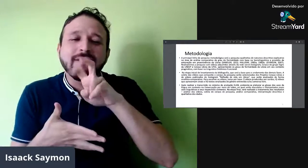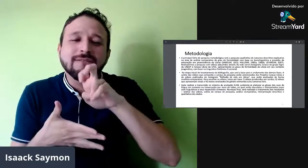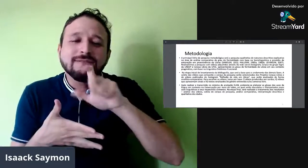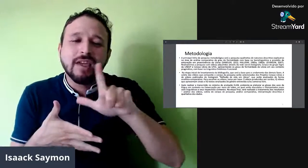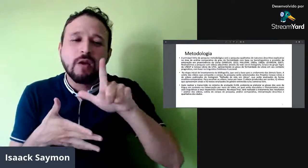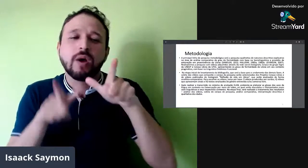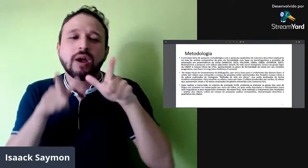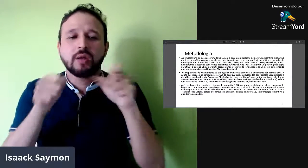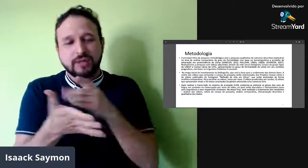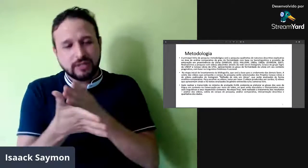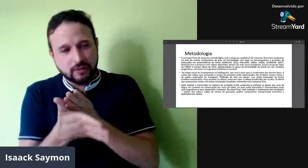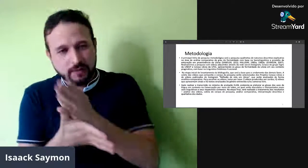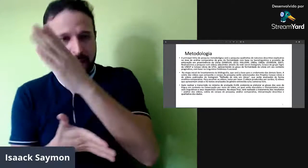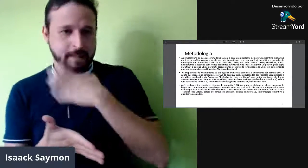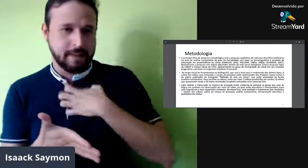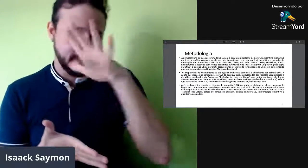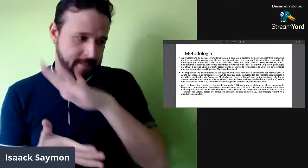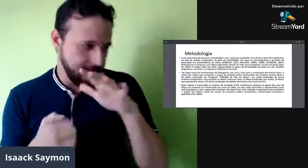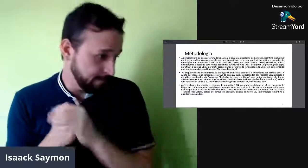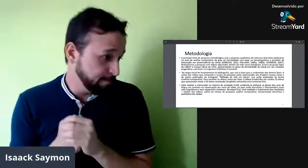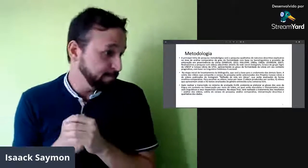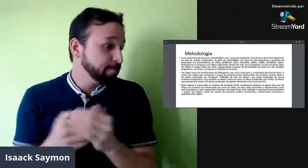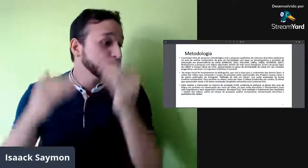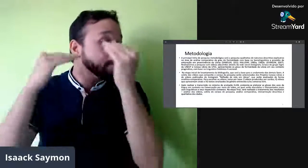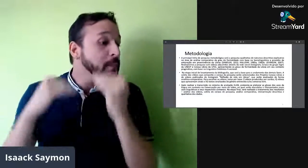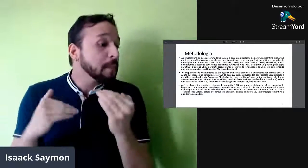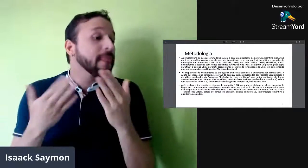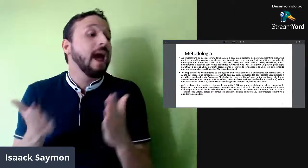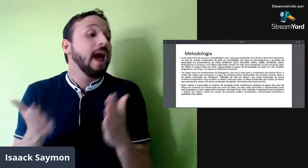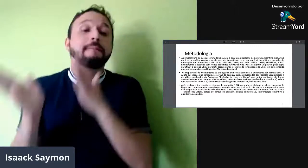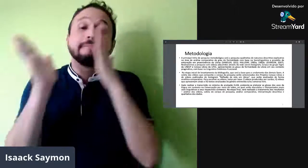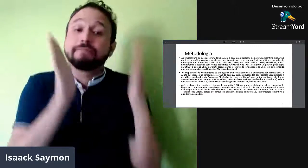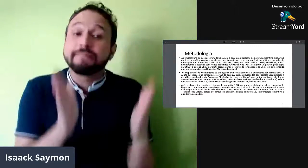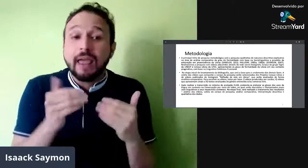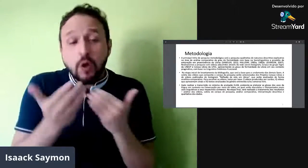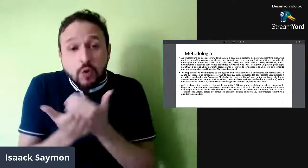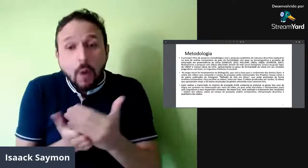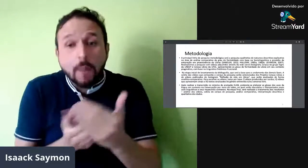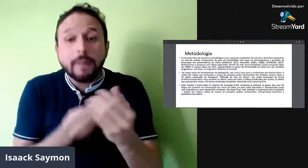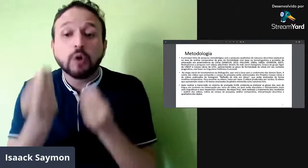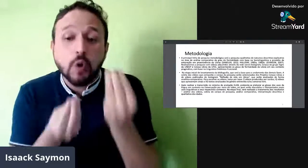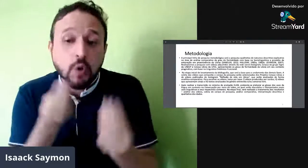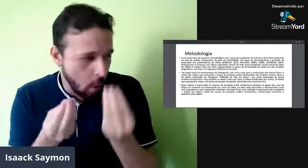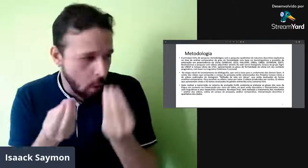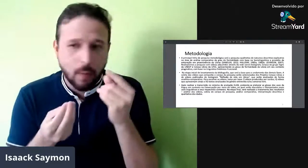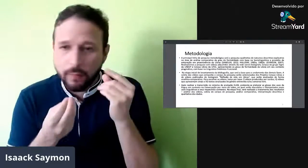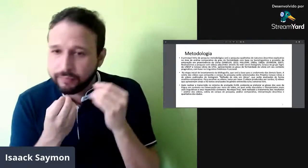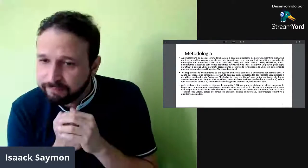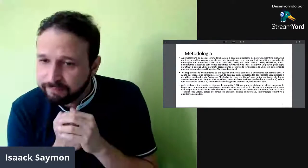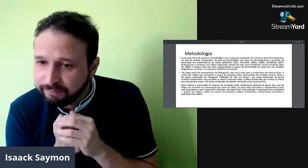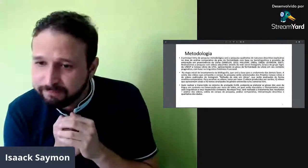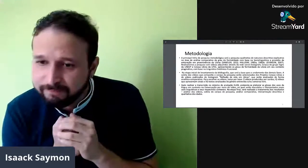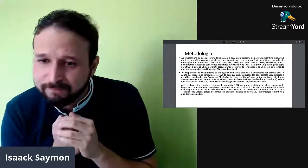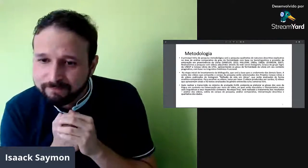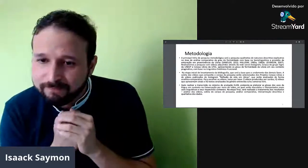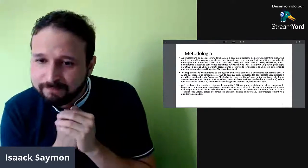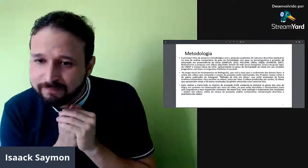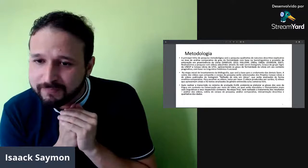desses contextos, desses níveis linguísticos, né, que eu gosto da pragmática. Então, como que seria a